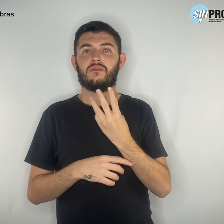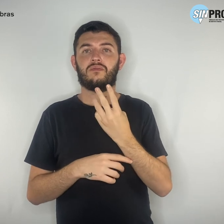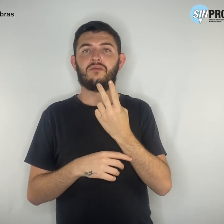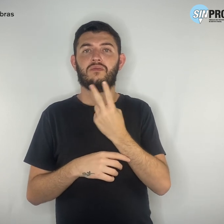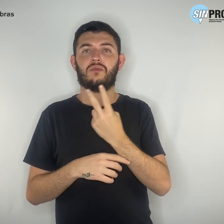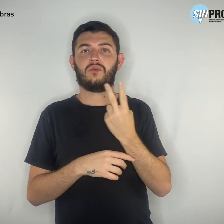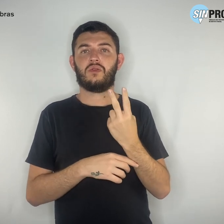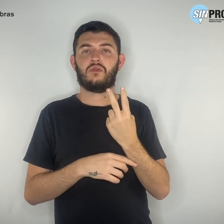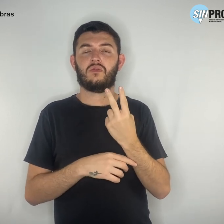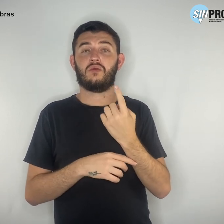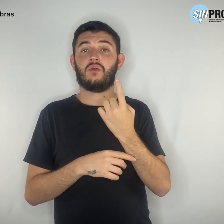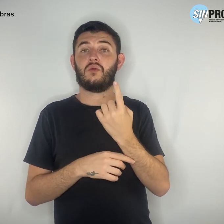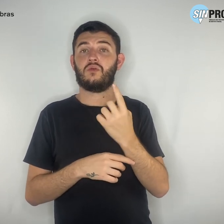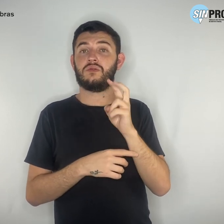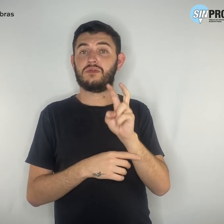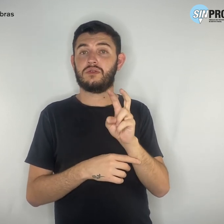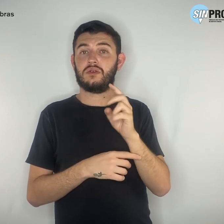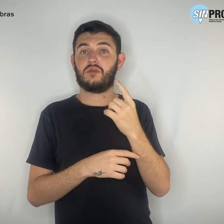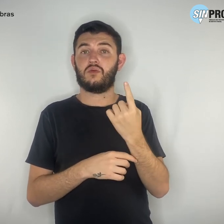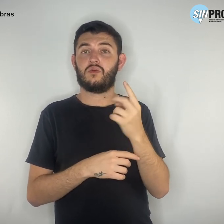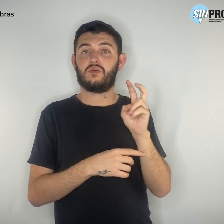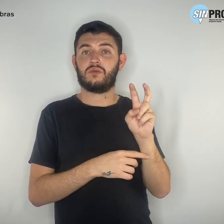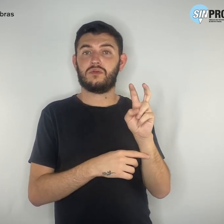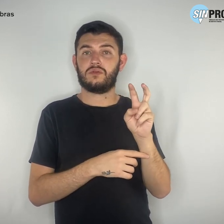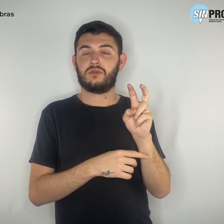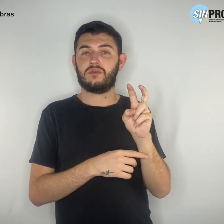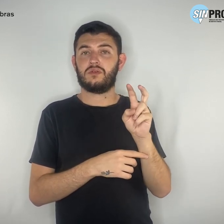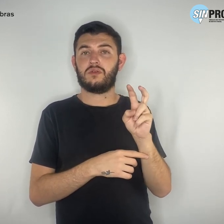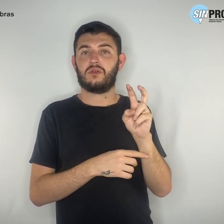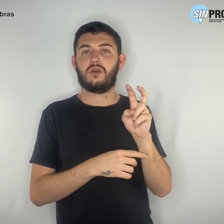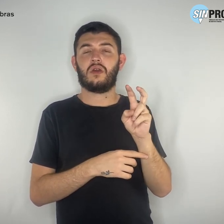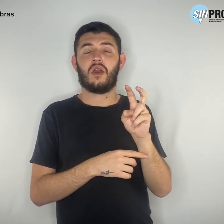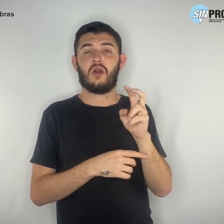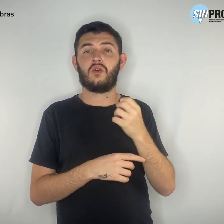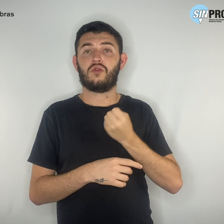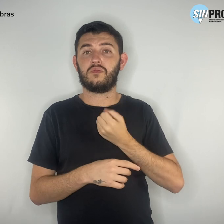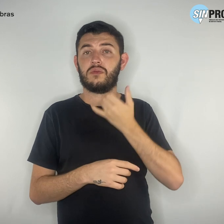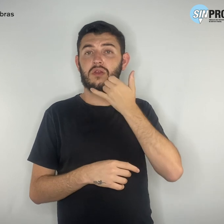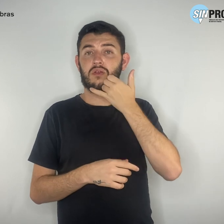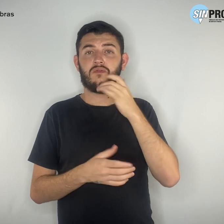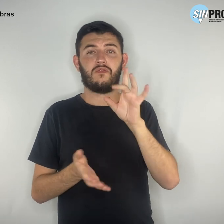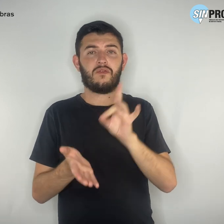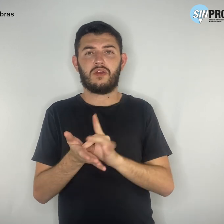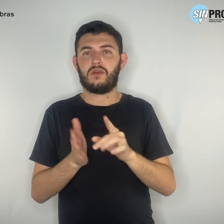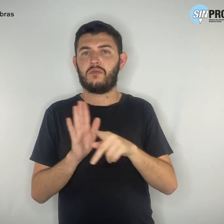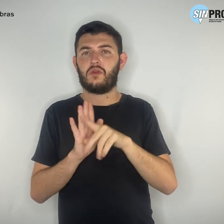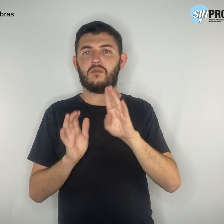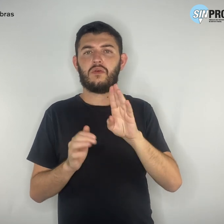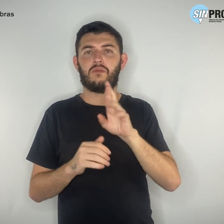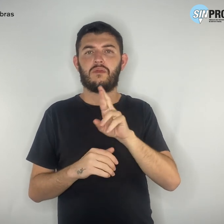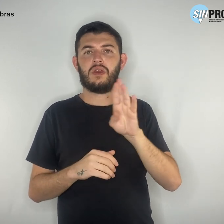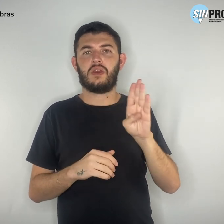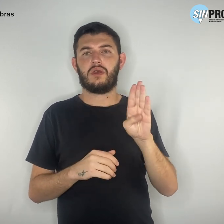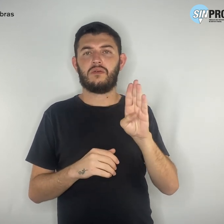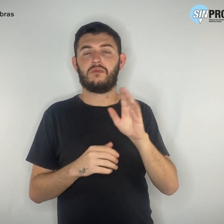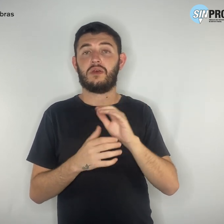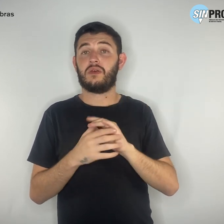-1515, contato oficial do Banco de Brasília, mas é clonado.